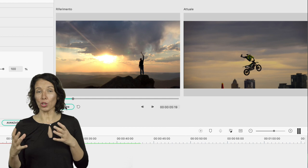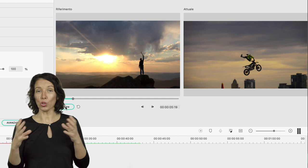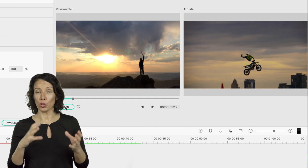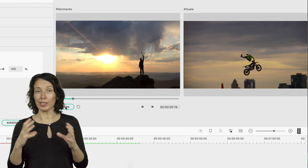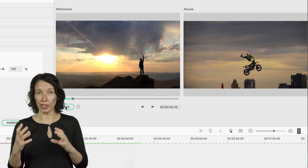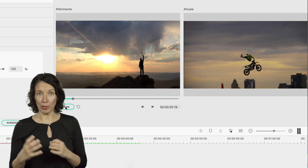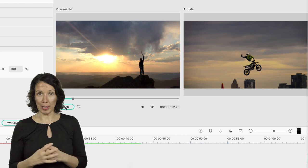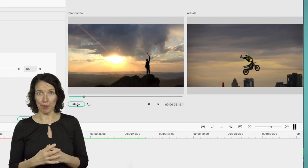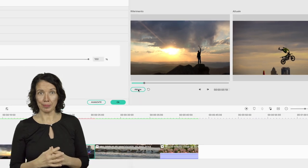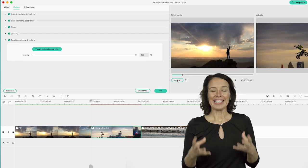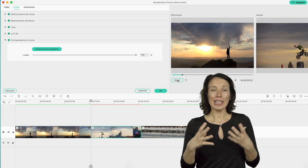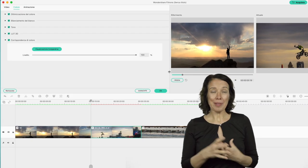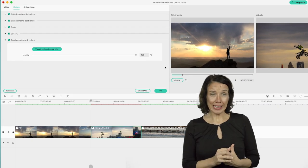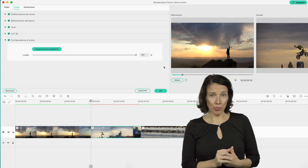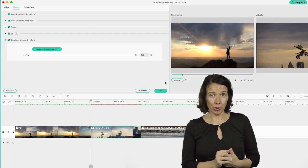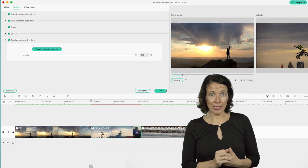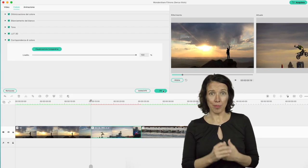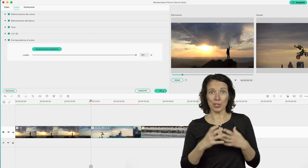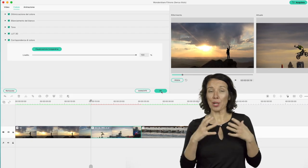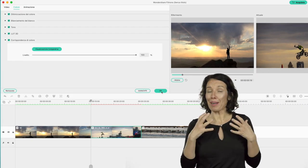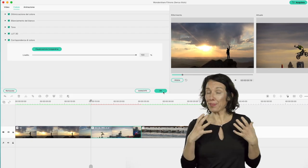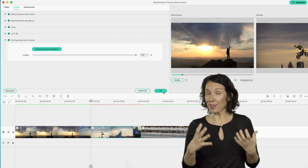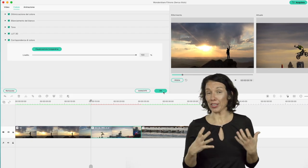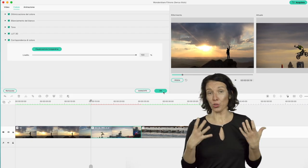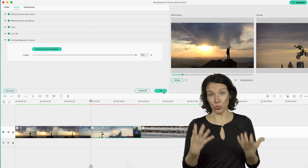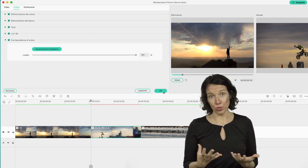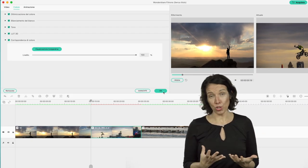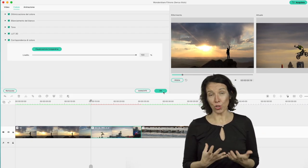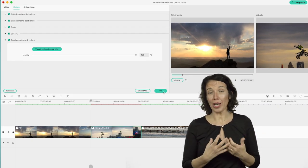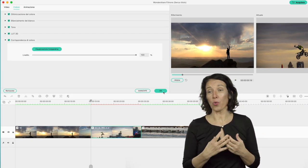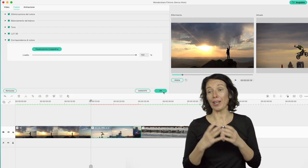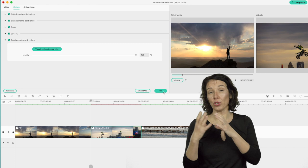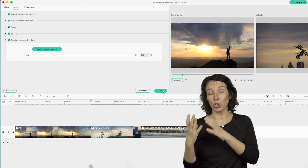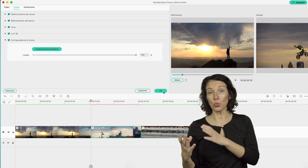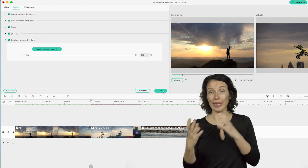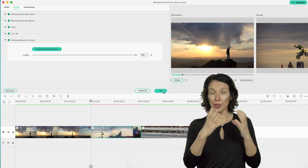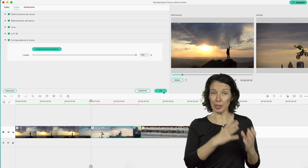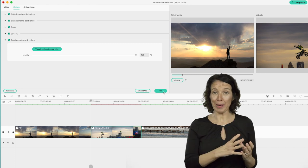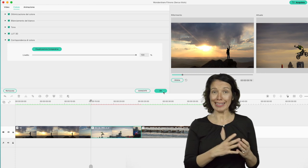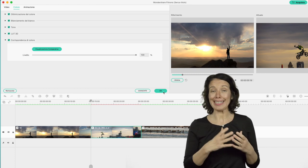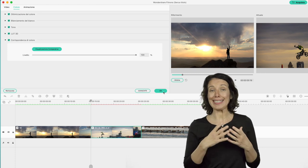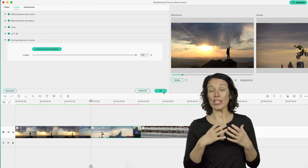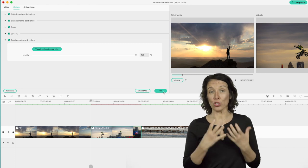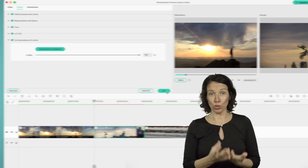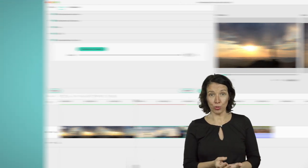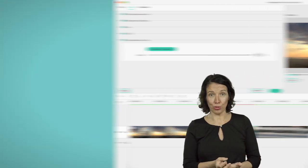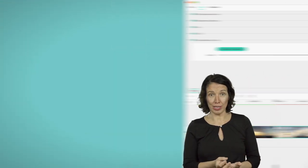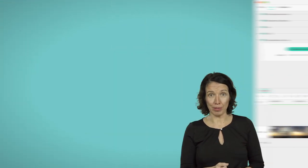colori delle due clip. Nella pratica è molto semplice ma l'effetto funziona quando le due clip di partenza sono molto simili.